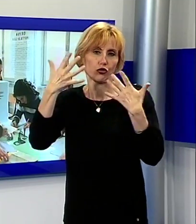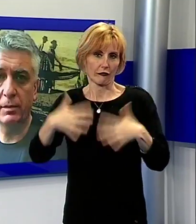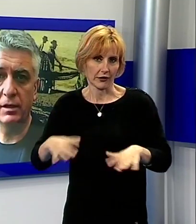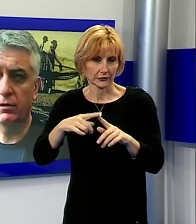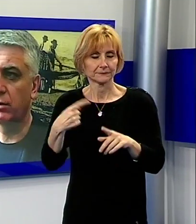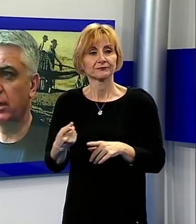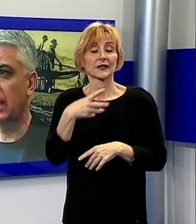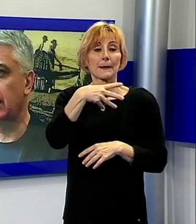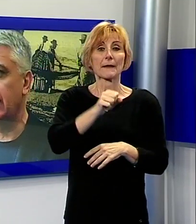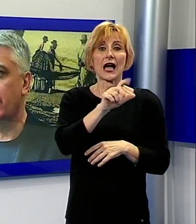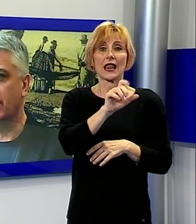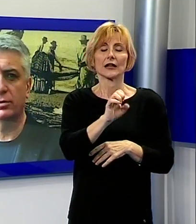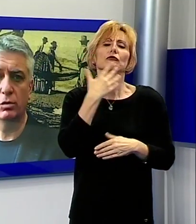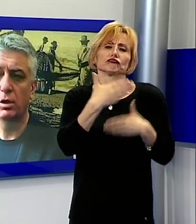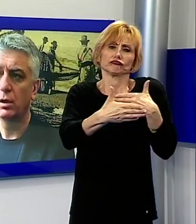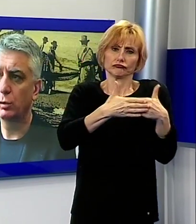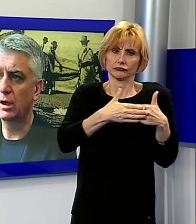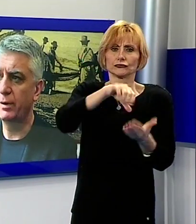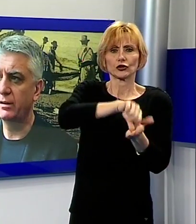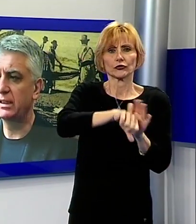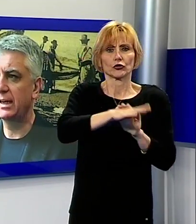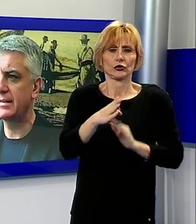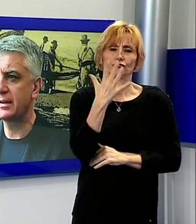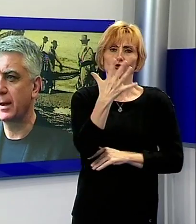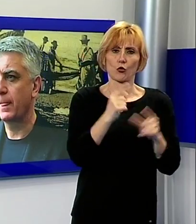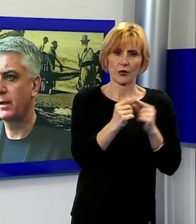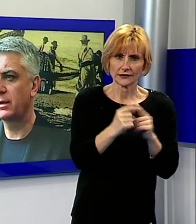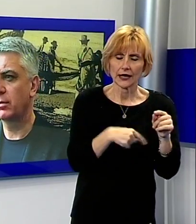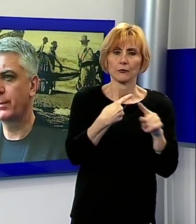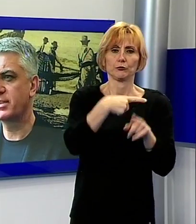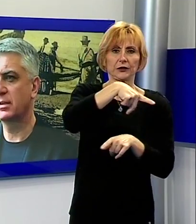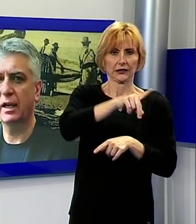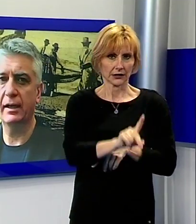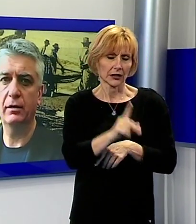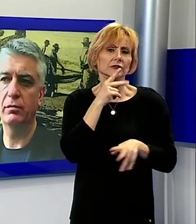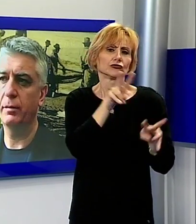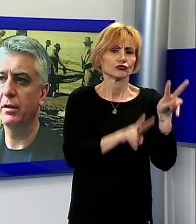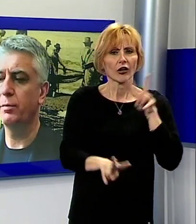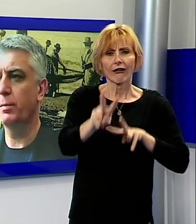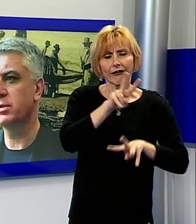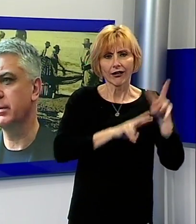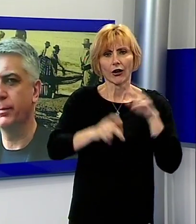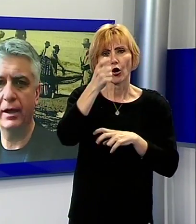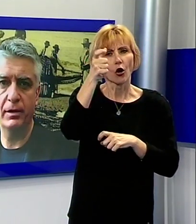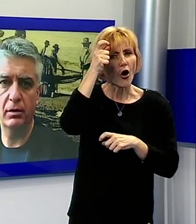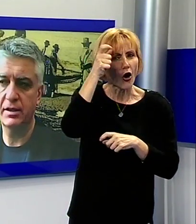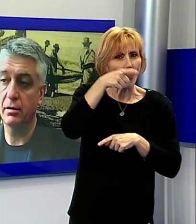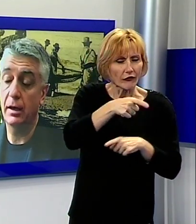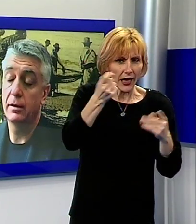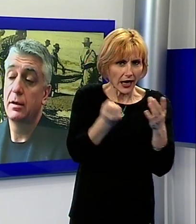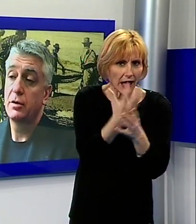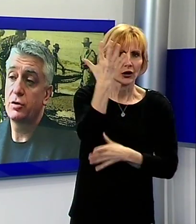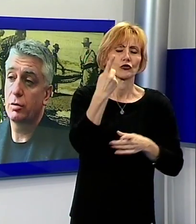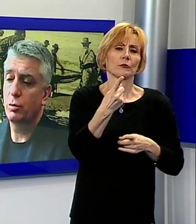è ipotizzabile un avvicinamento del centro-destra a Movimento 5 Stelle e PD per riuscire a creare un esecutivo nell'interesse del